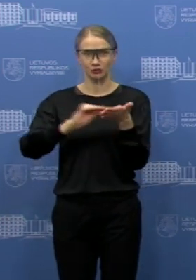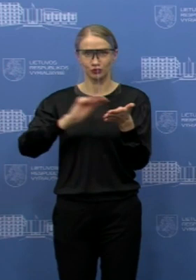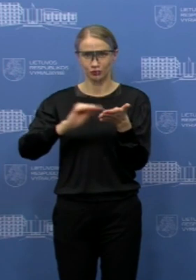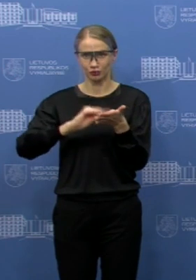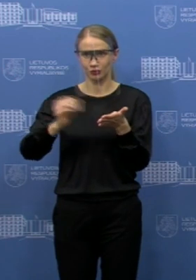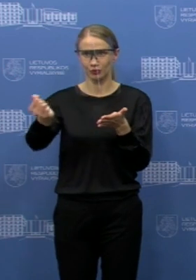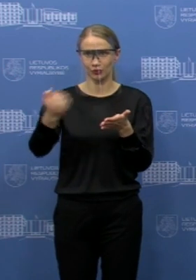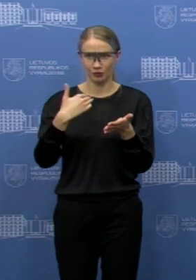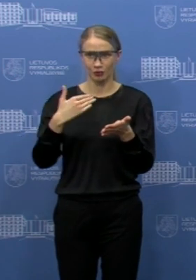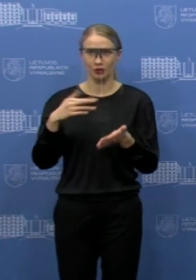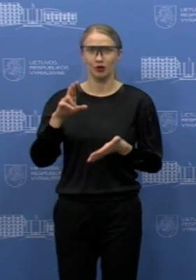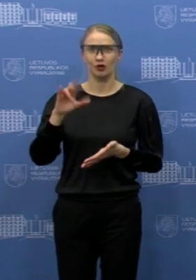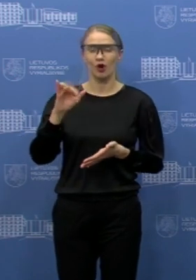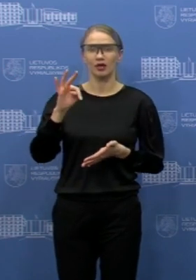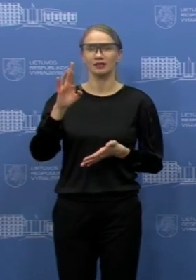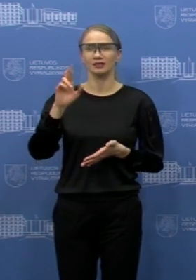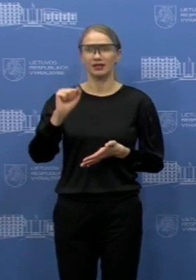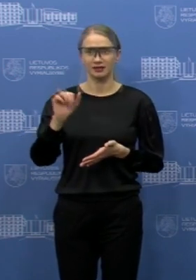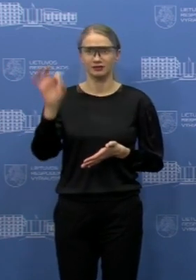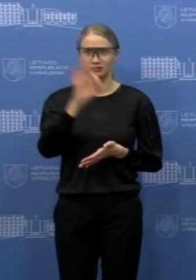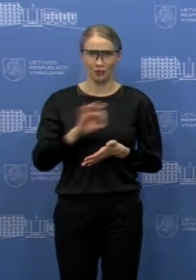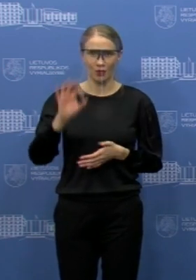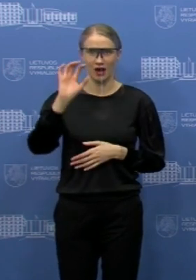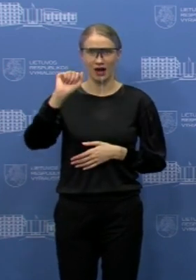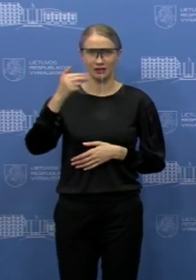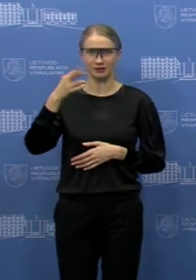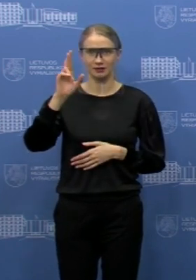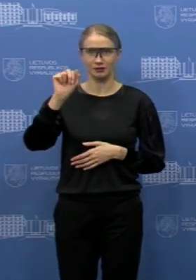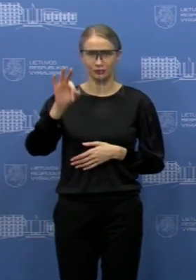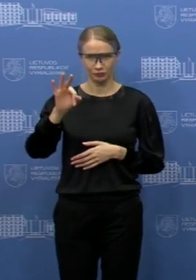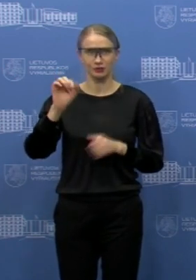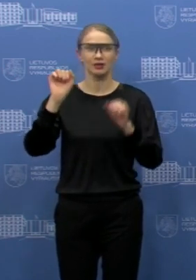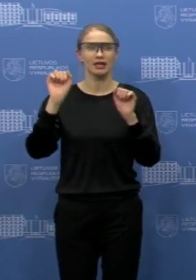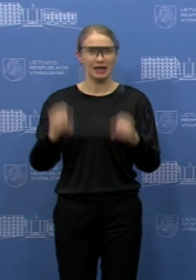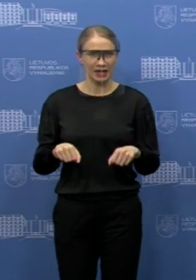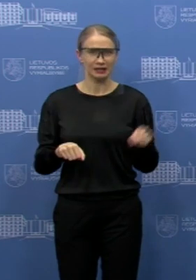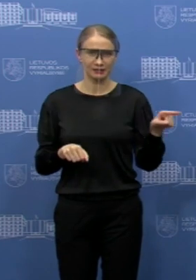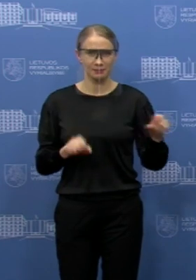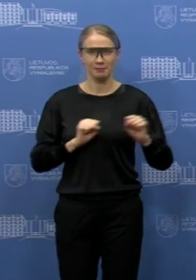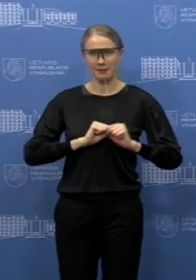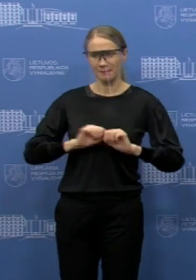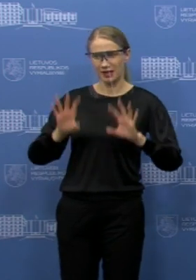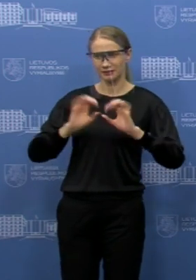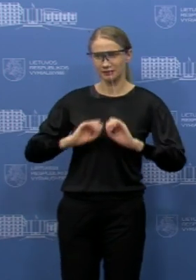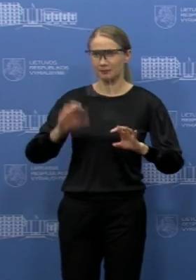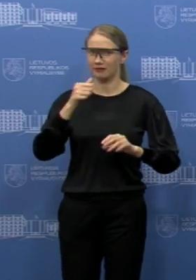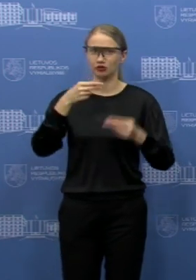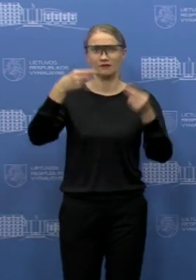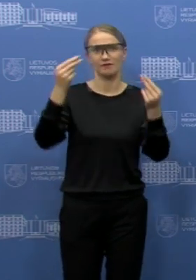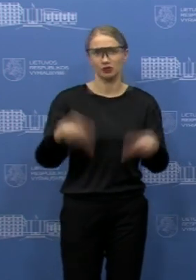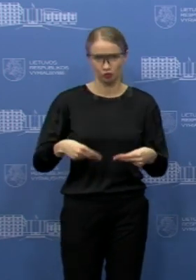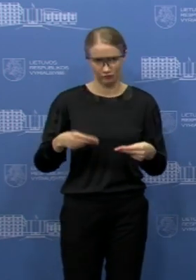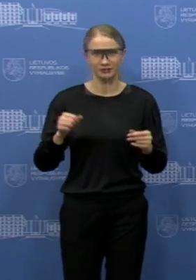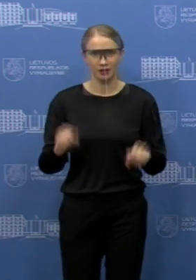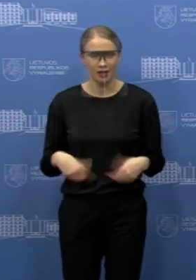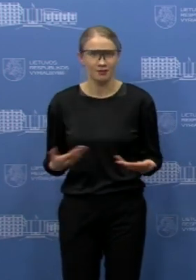klausimą iš Reuterio, Andrius Ytas domisi, gal galite papasakoti, bus leidžiamos vestuvės ir jį taip,